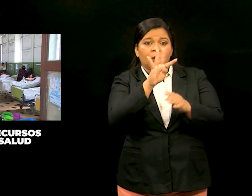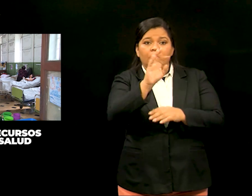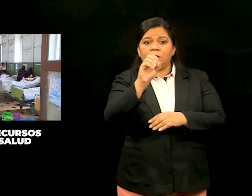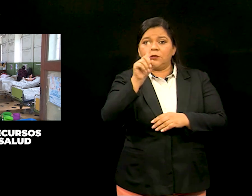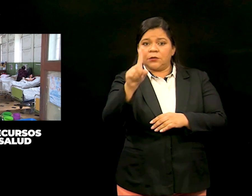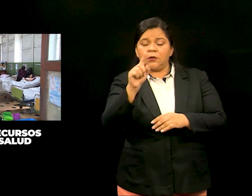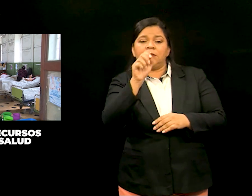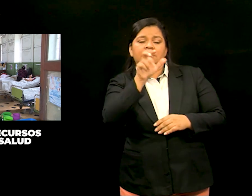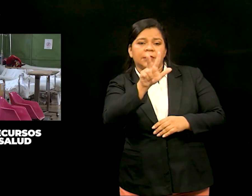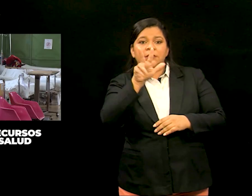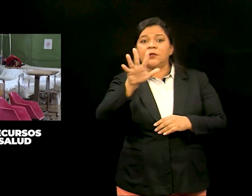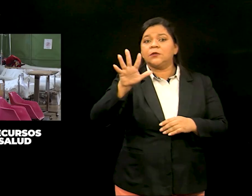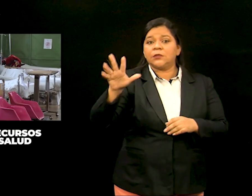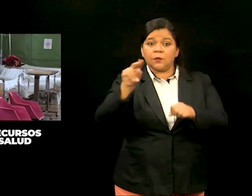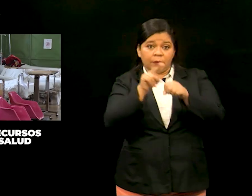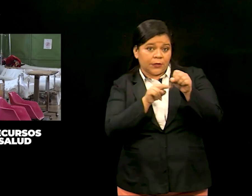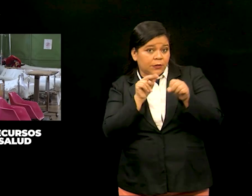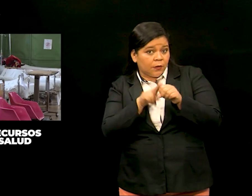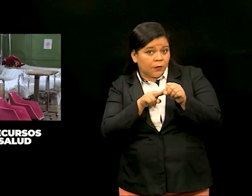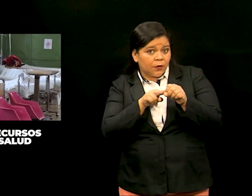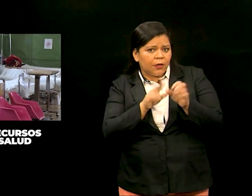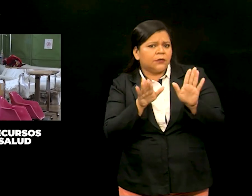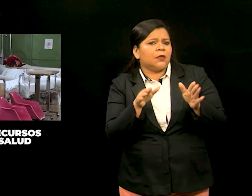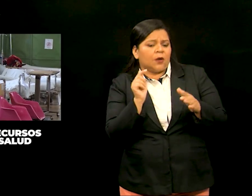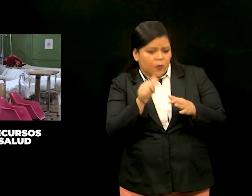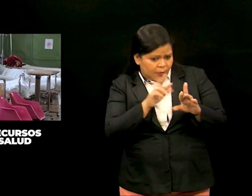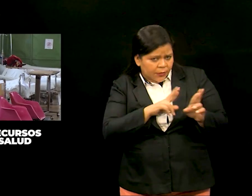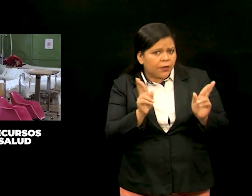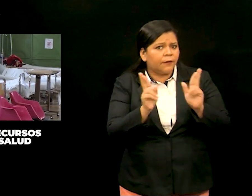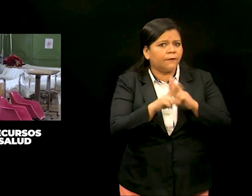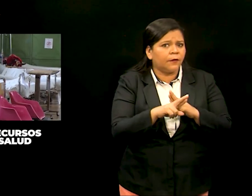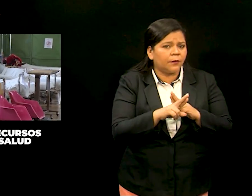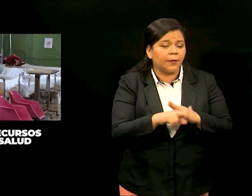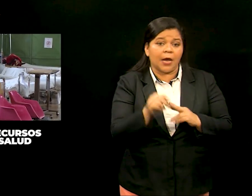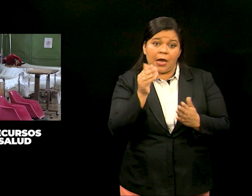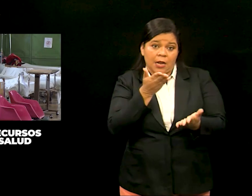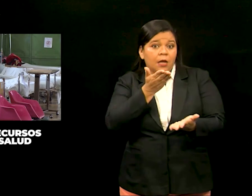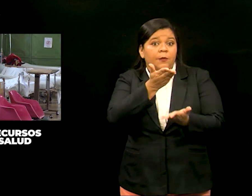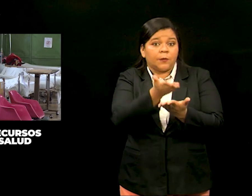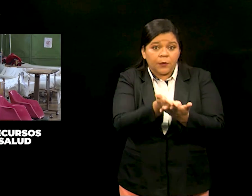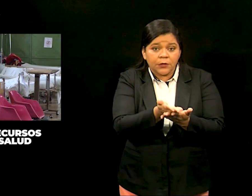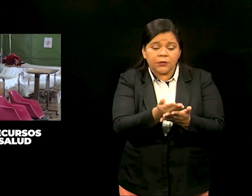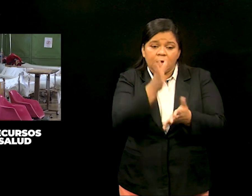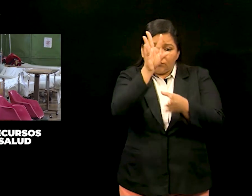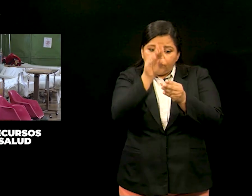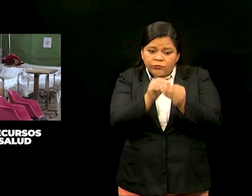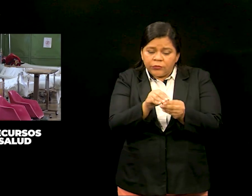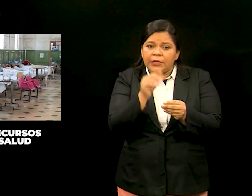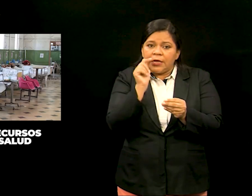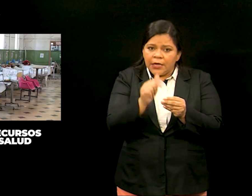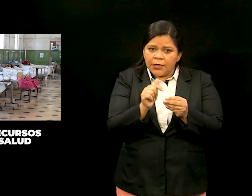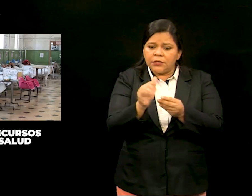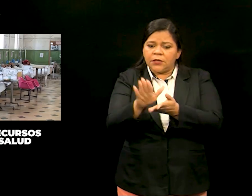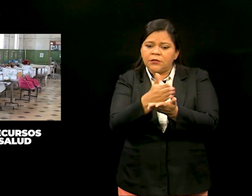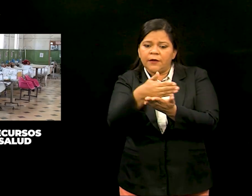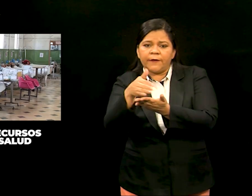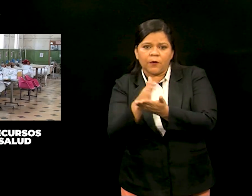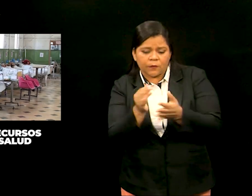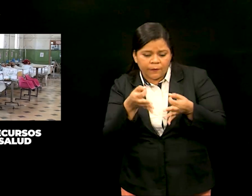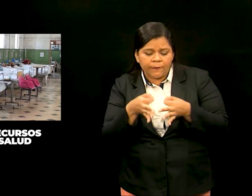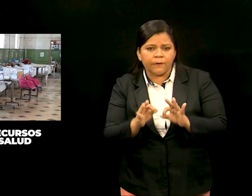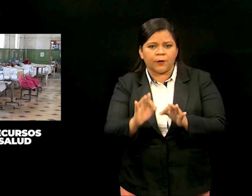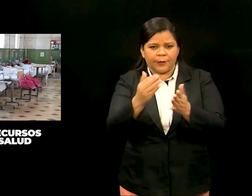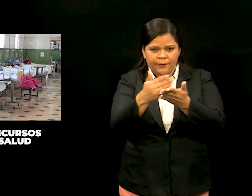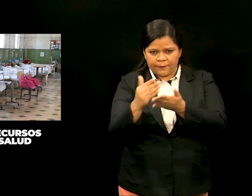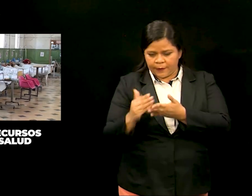355 dólares. Con la reforma y según la iniciativa, el monto en comento se distribuirá de la siguiente